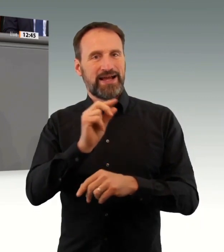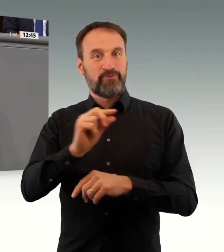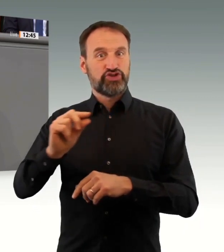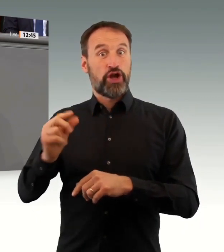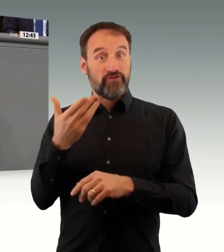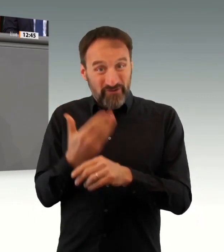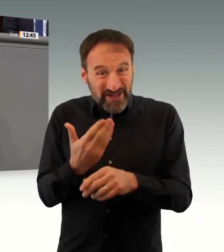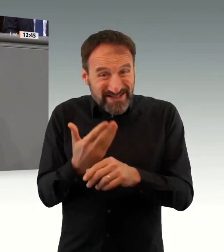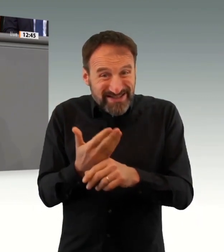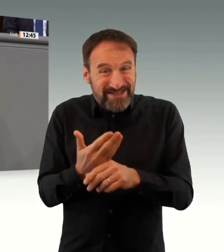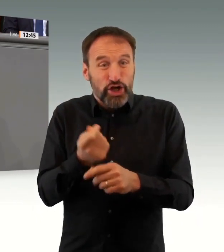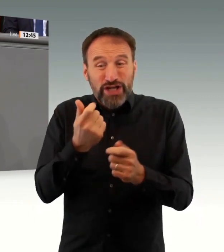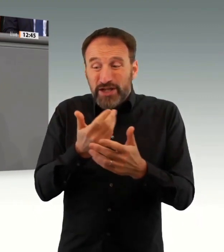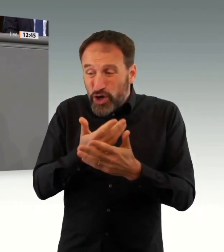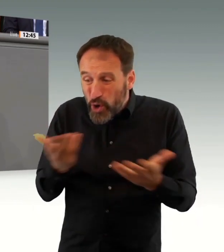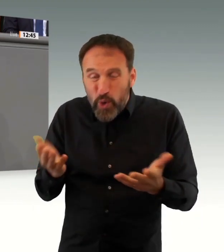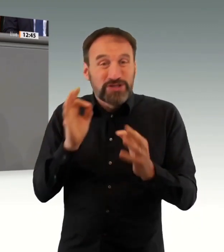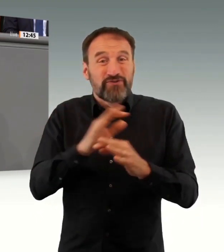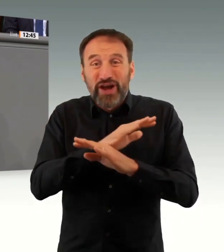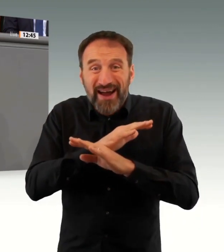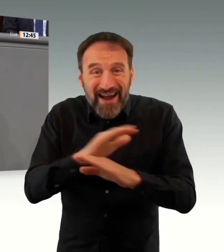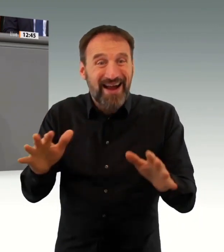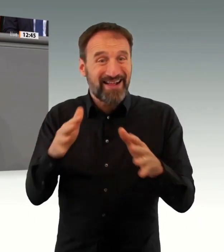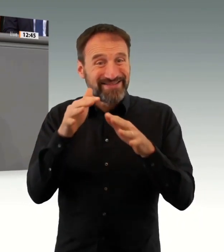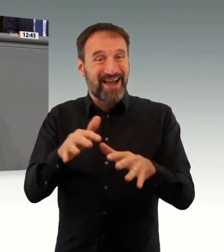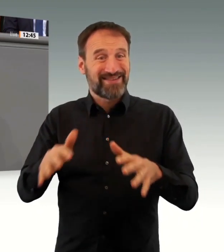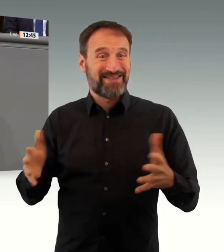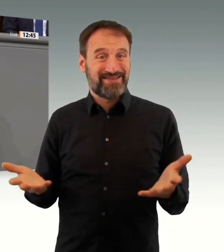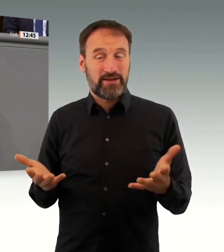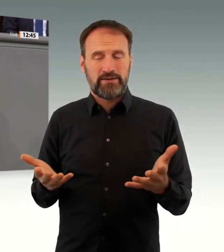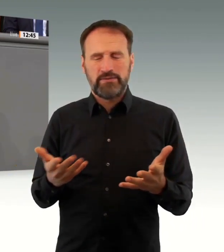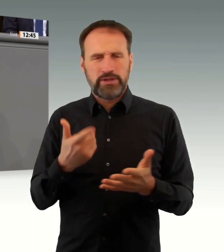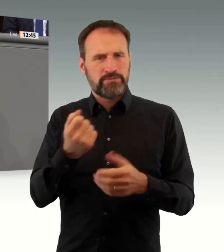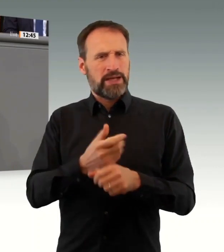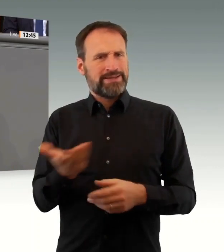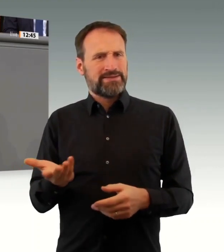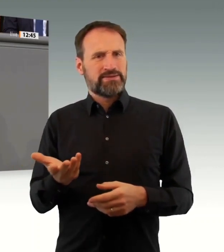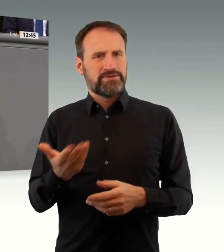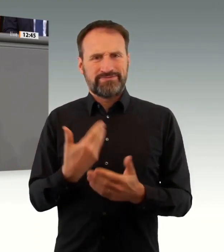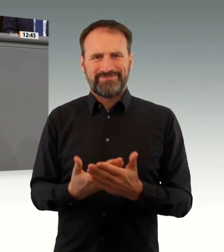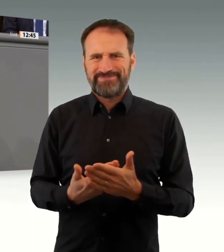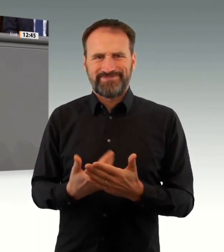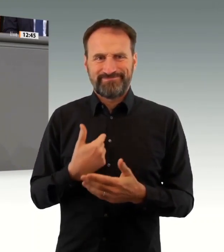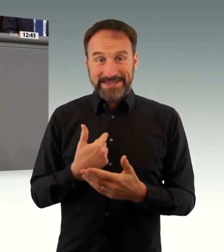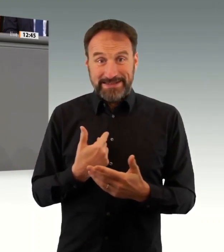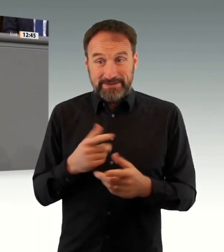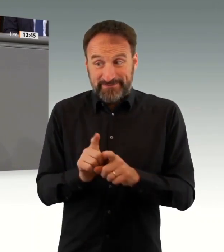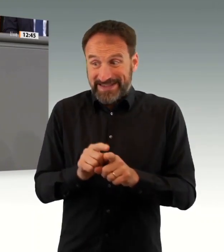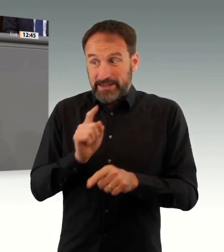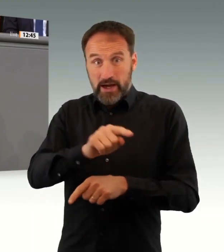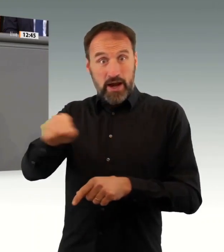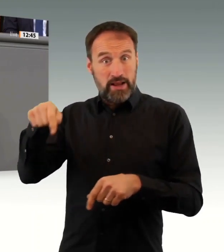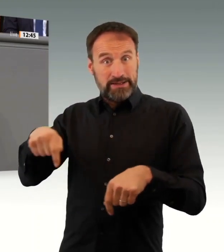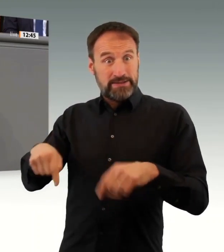nicht gelungen. Zu viele sind weiter ungeimpft, zu viele, um die Verbreitung des